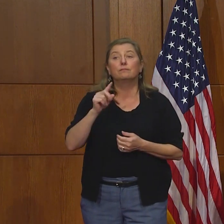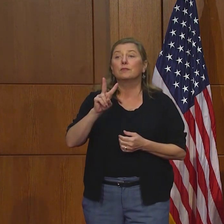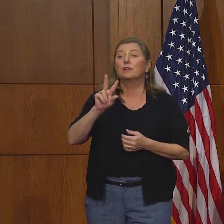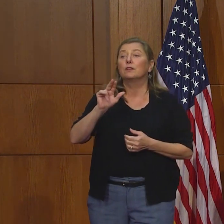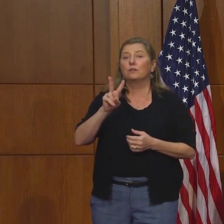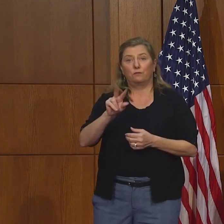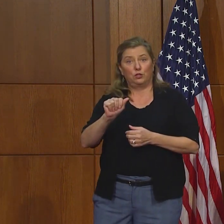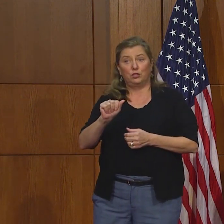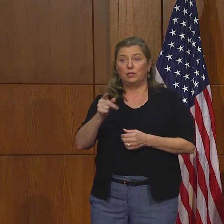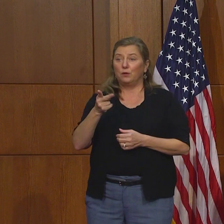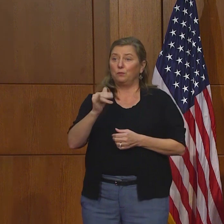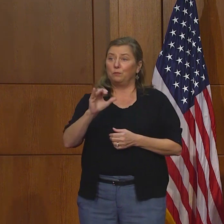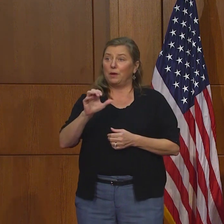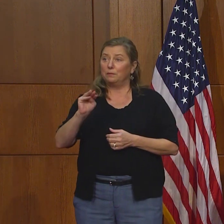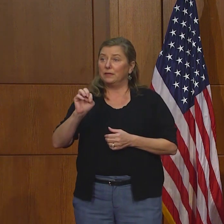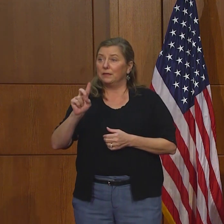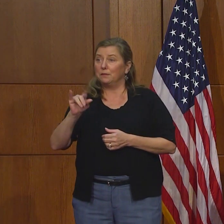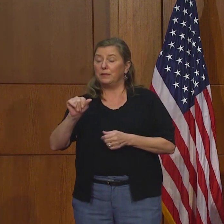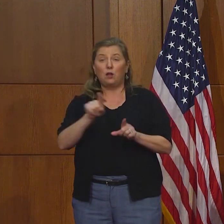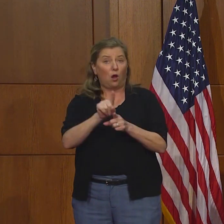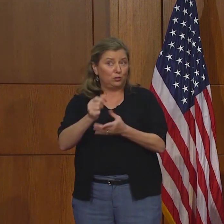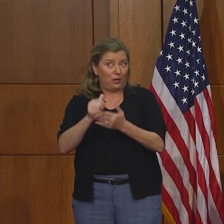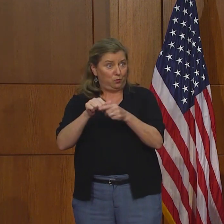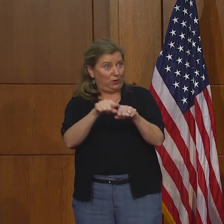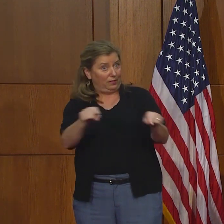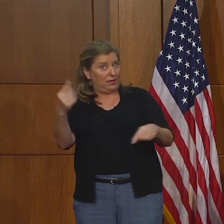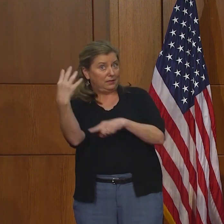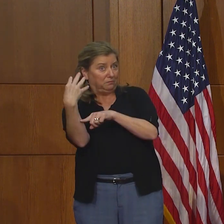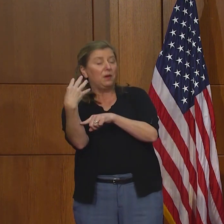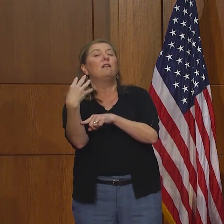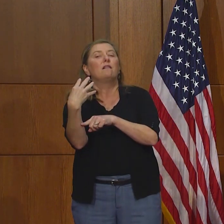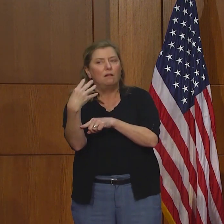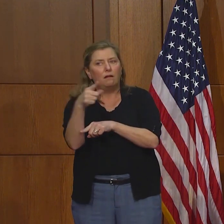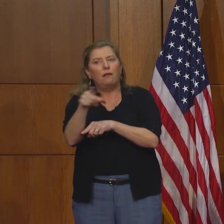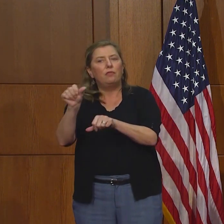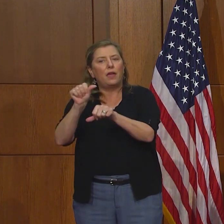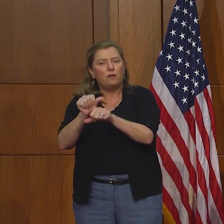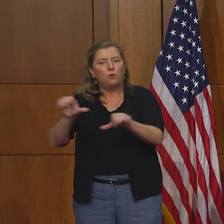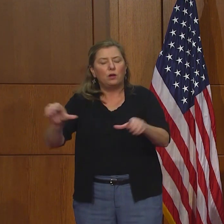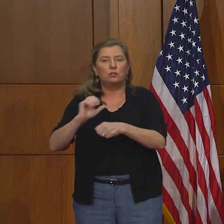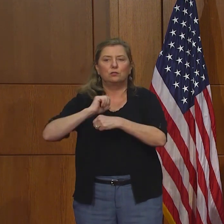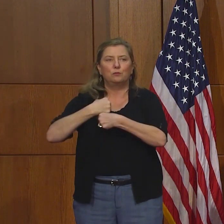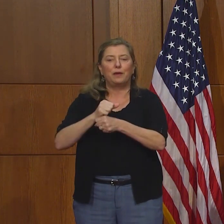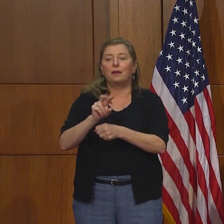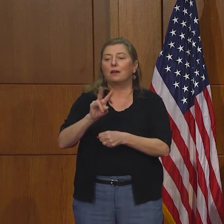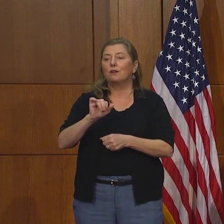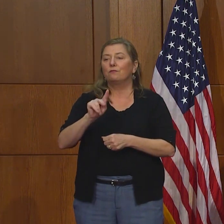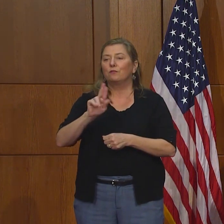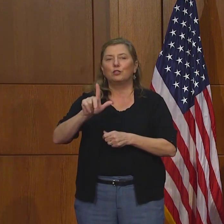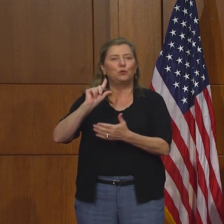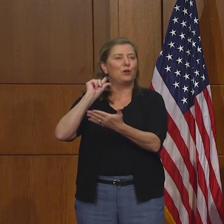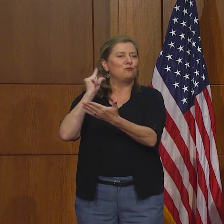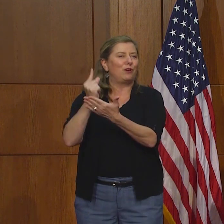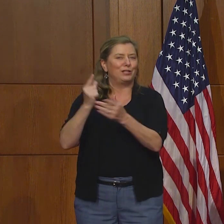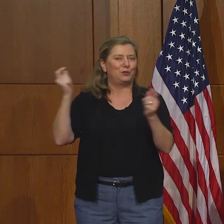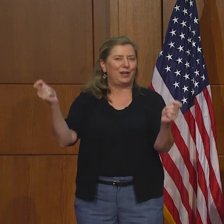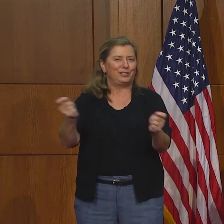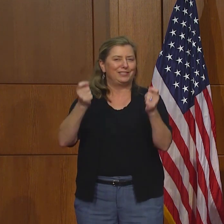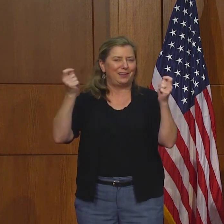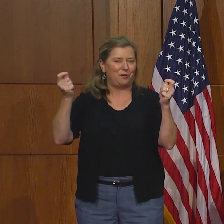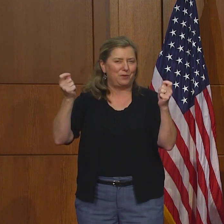de prensa de Virginia, que ayuda con estas presentaciones, ha trabajado para crear una ceremonia virtual de